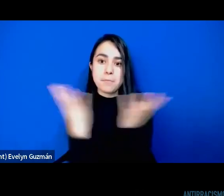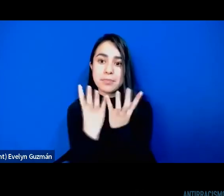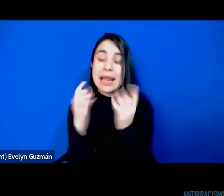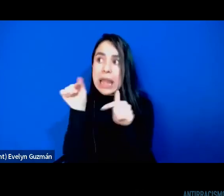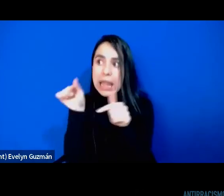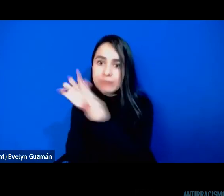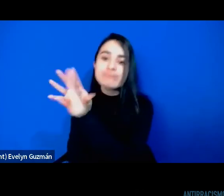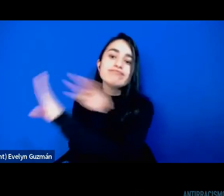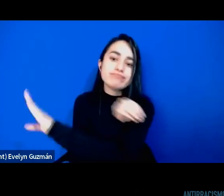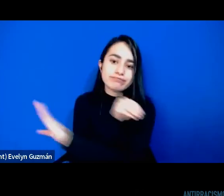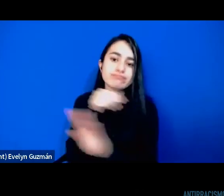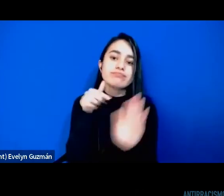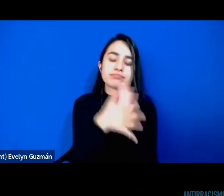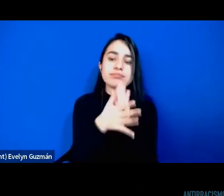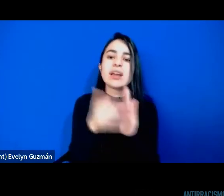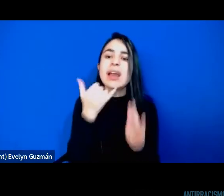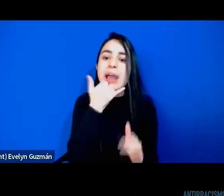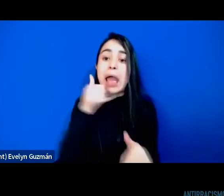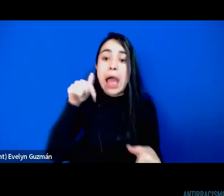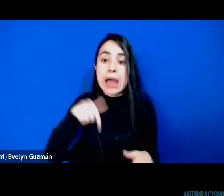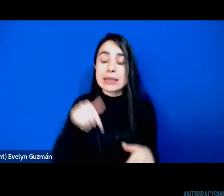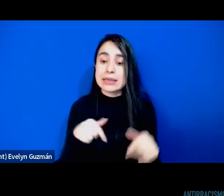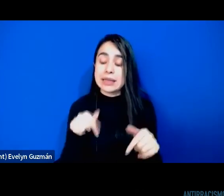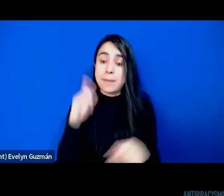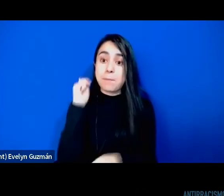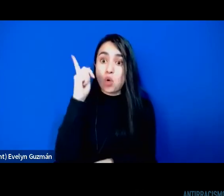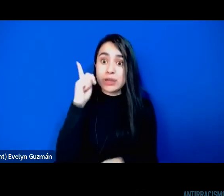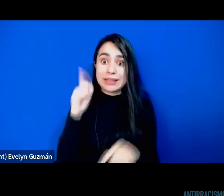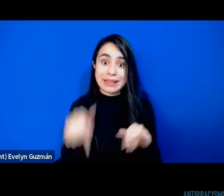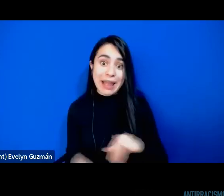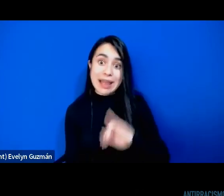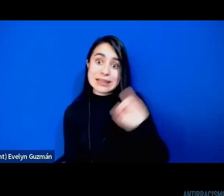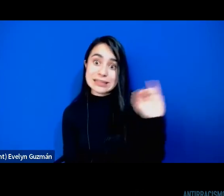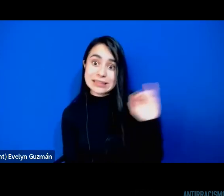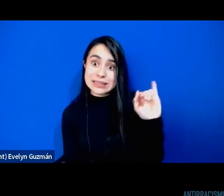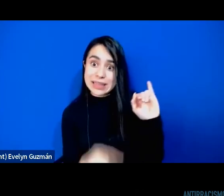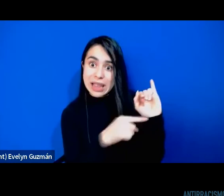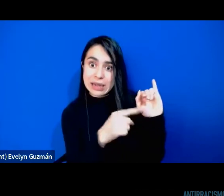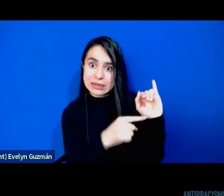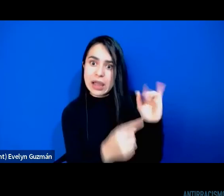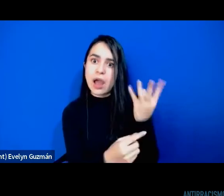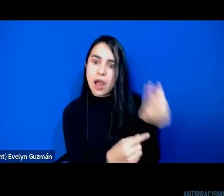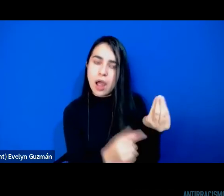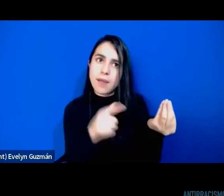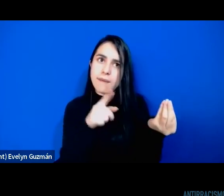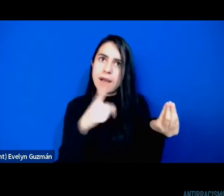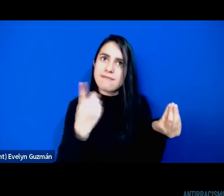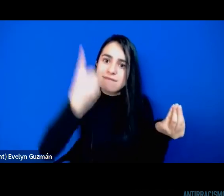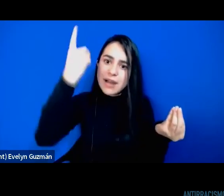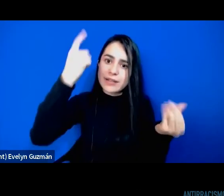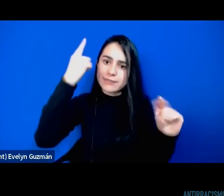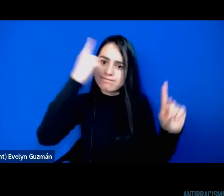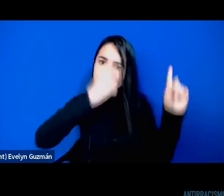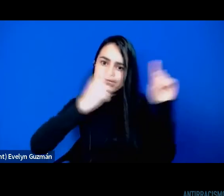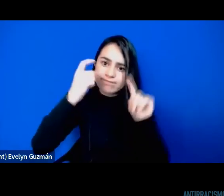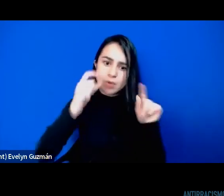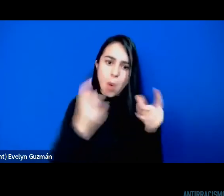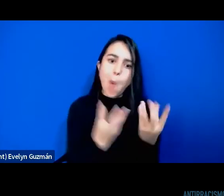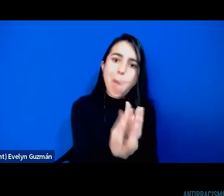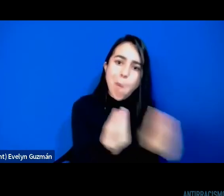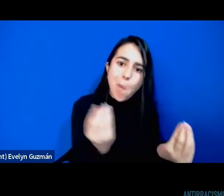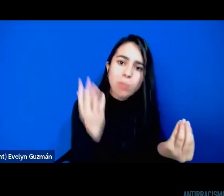es que aquí la izquierda no ha hecho una reflexión sobre su condición mestiza. Yo creo que la ausencia de